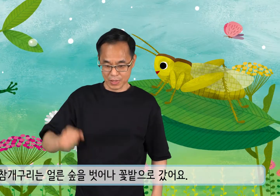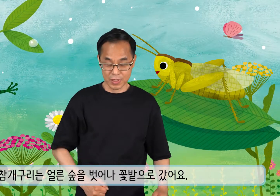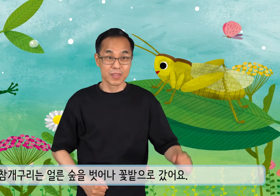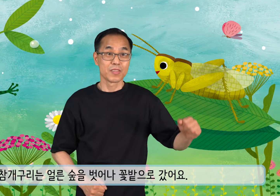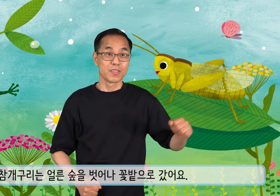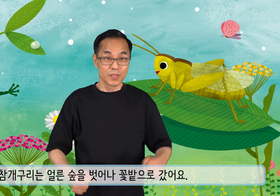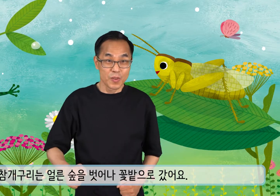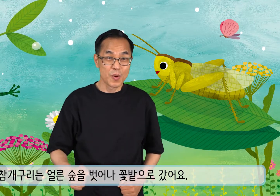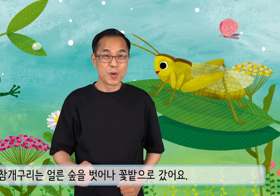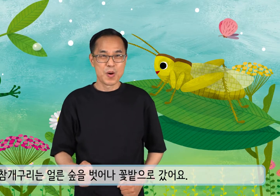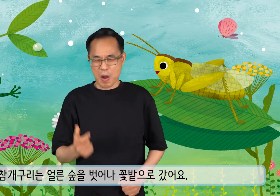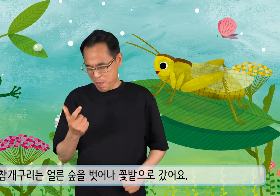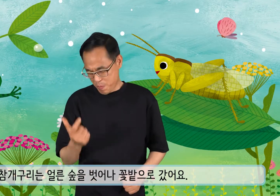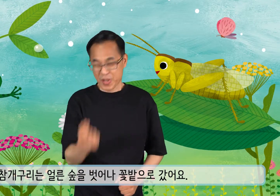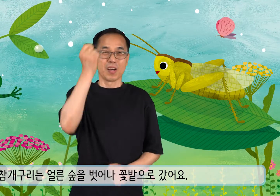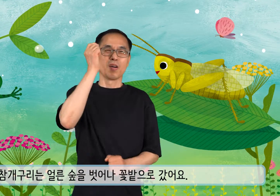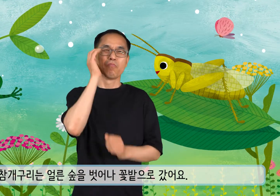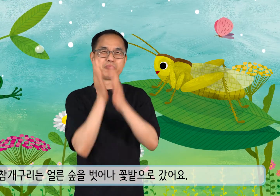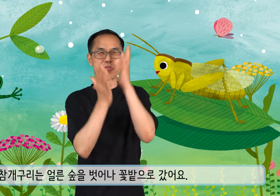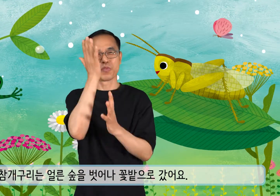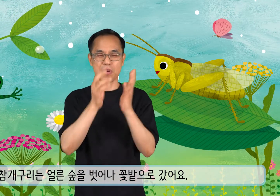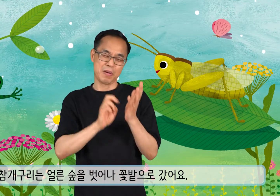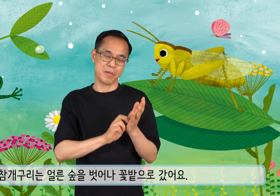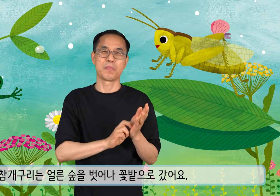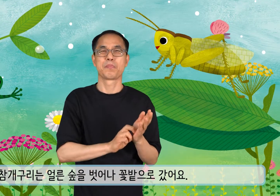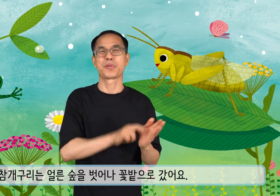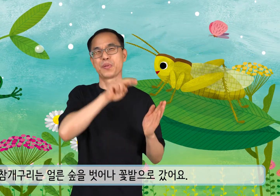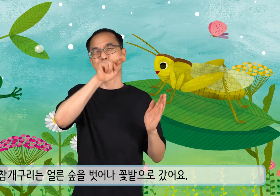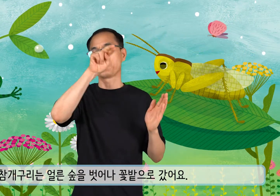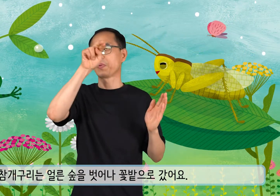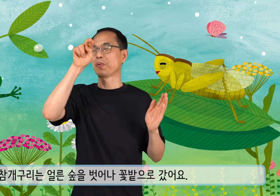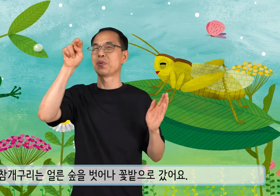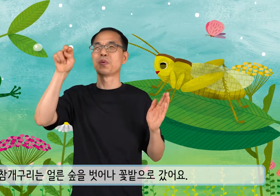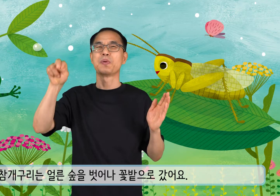참개구리는 얼른 숲을 벗어나 꽃밭으로 갔어요.